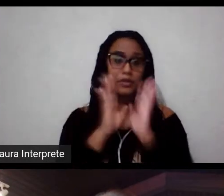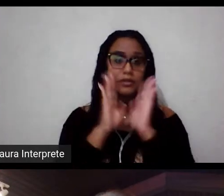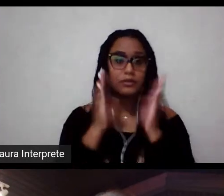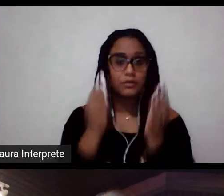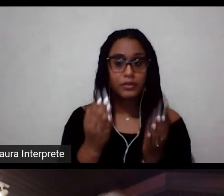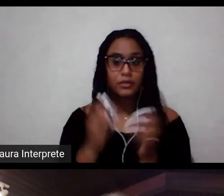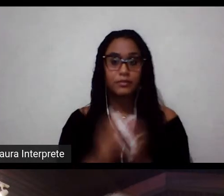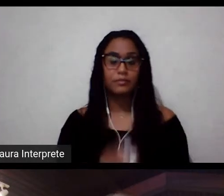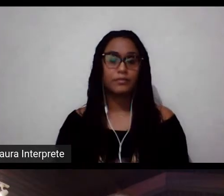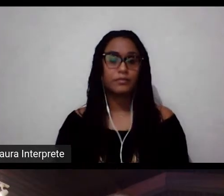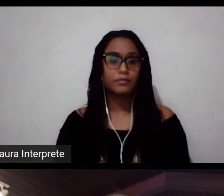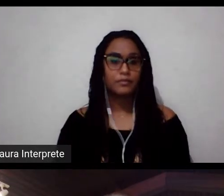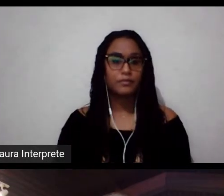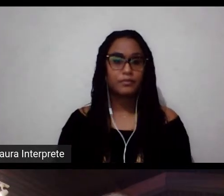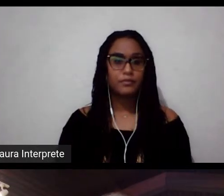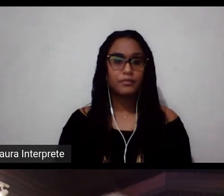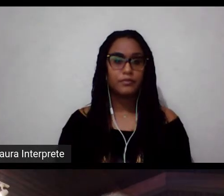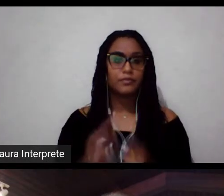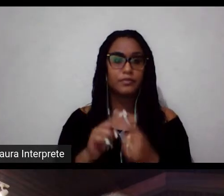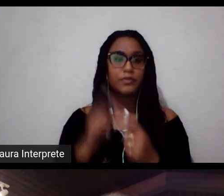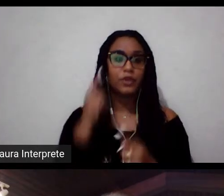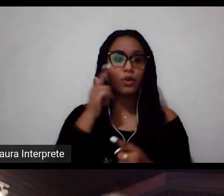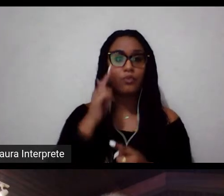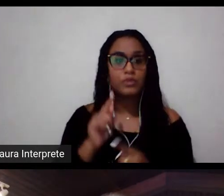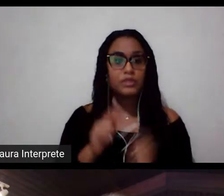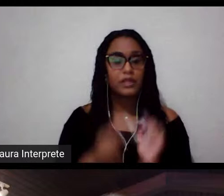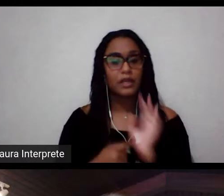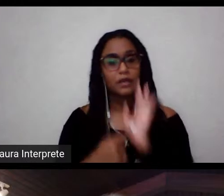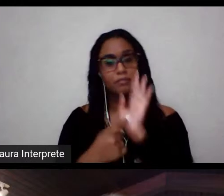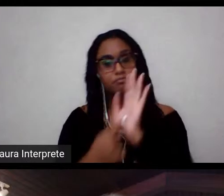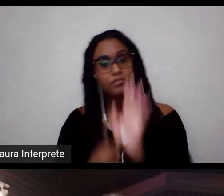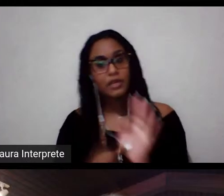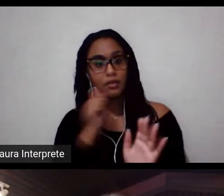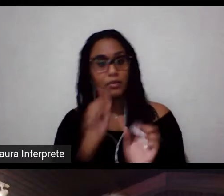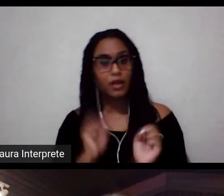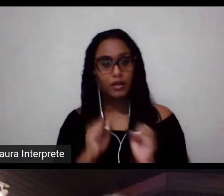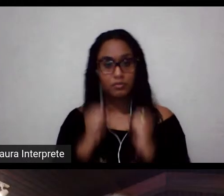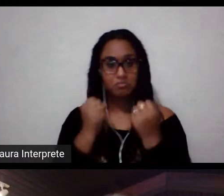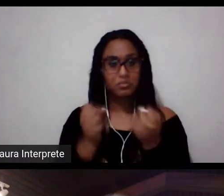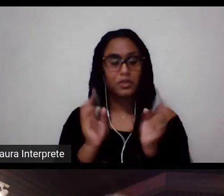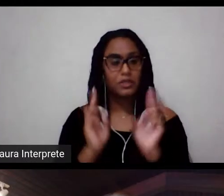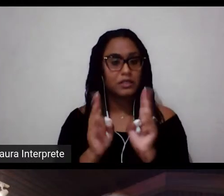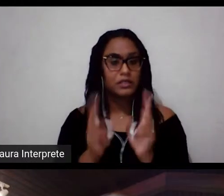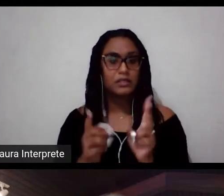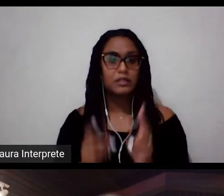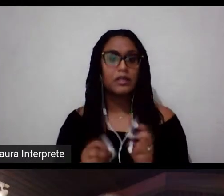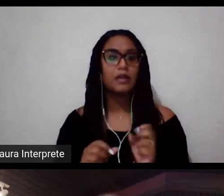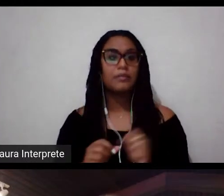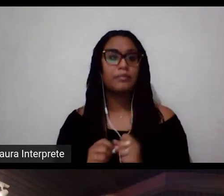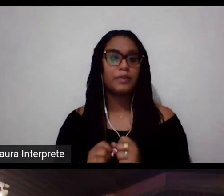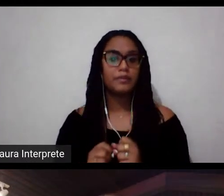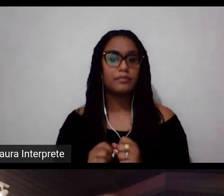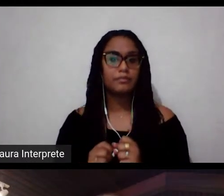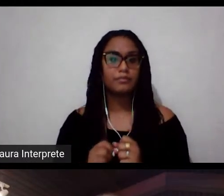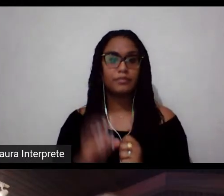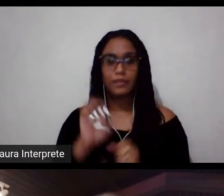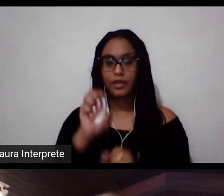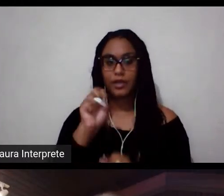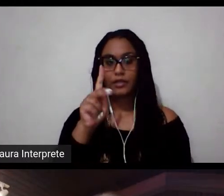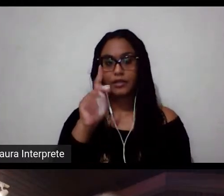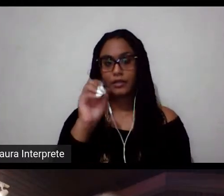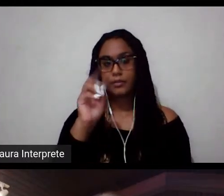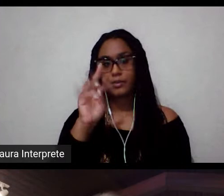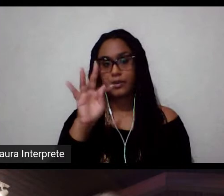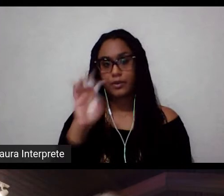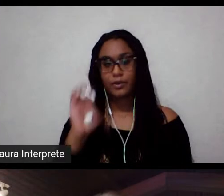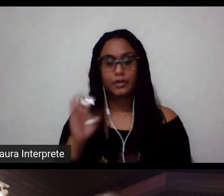consiga visibilizar e mostrar que as mulheres sempre estiveram no esporte. Então, agora eu vou iniciar a minha apresentação, agora eu passo da